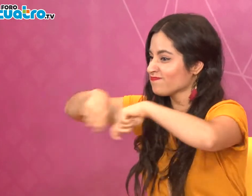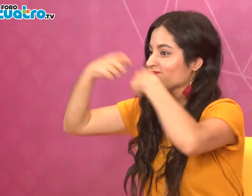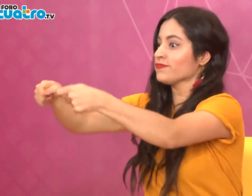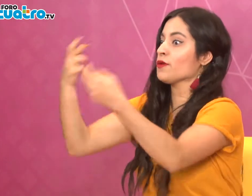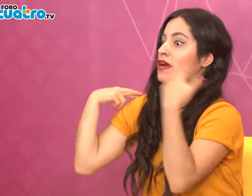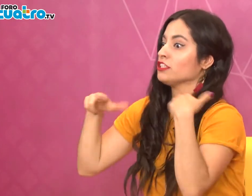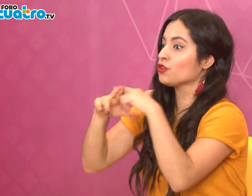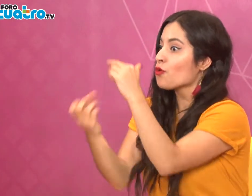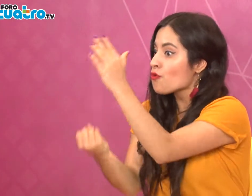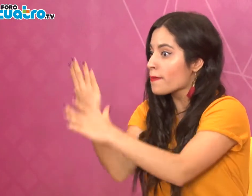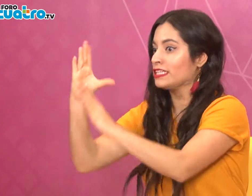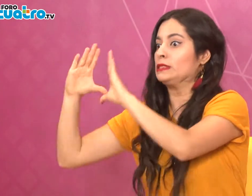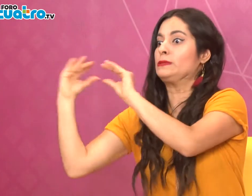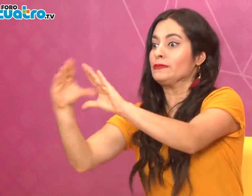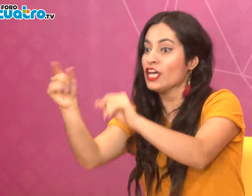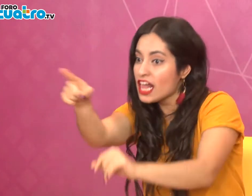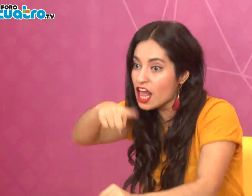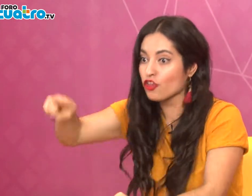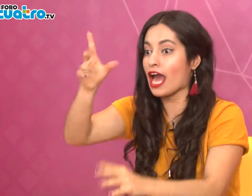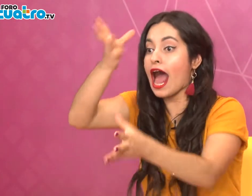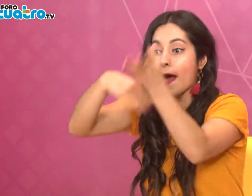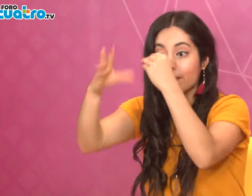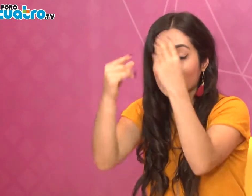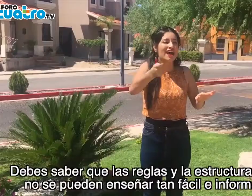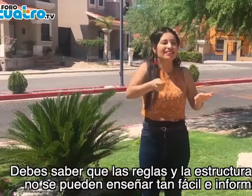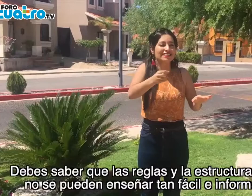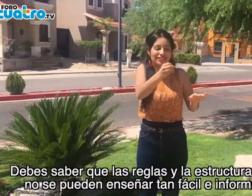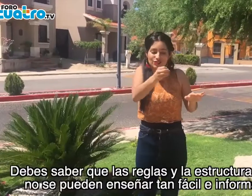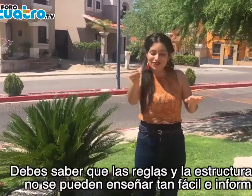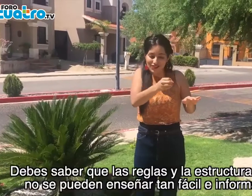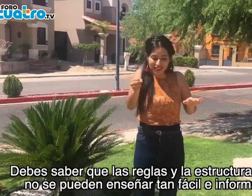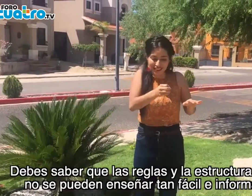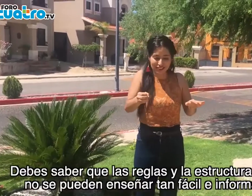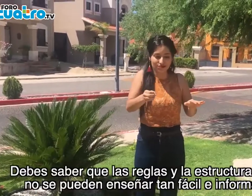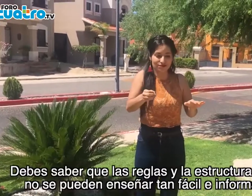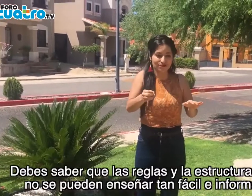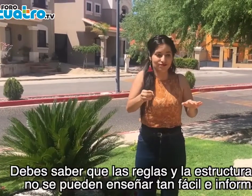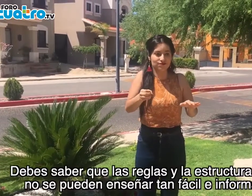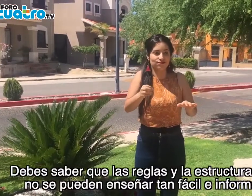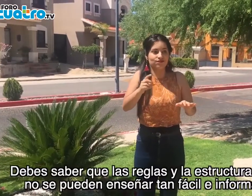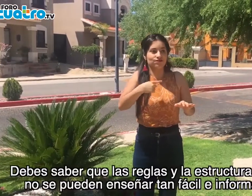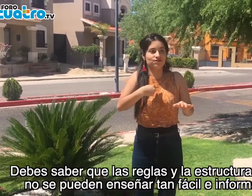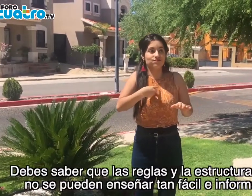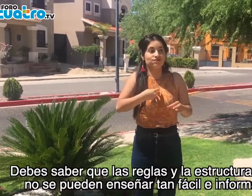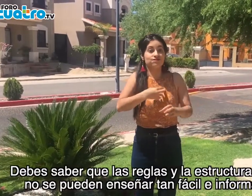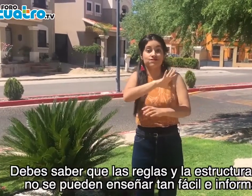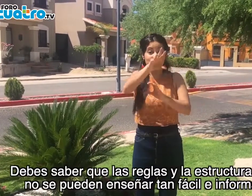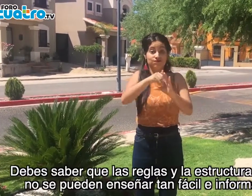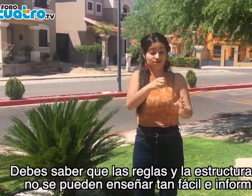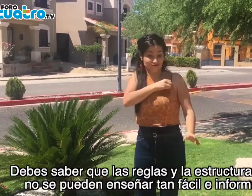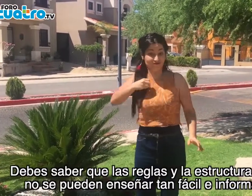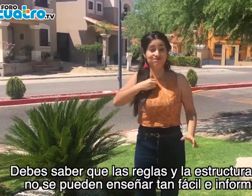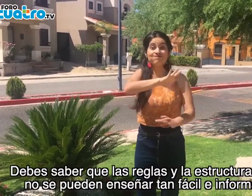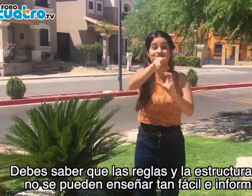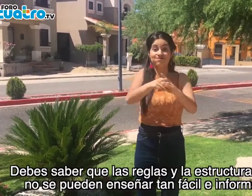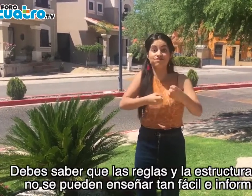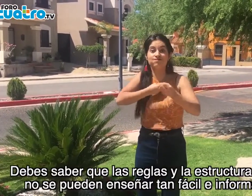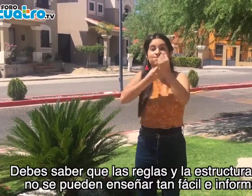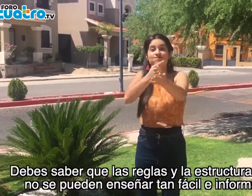gracias a estas enseñanzas. Ellos pueden aprender desde chiquitos y van a ir aprendiendo poco a poco,